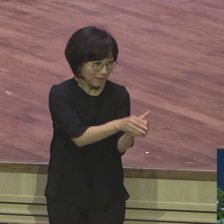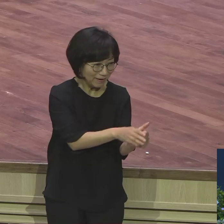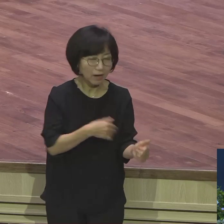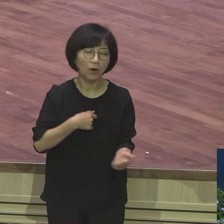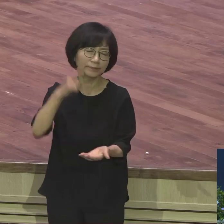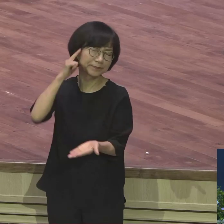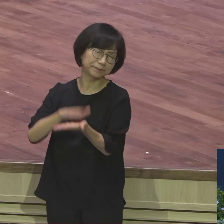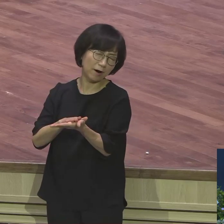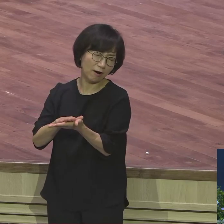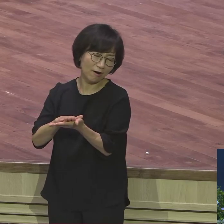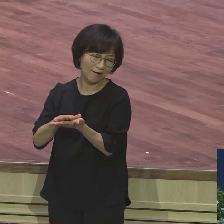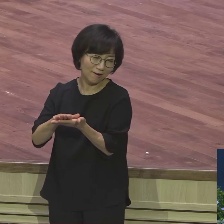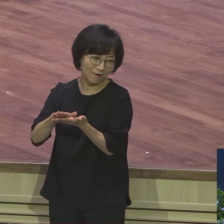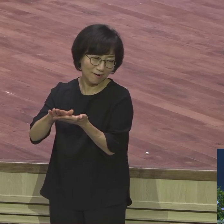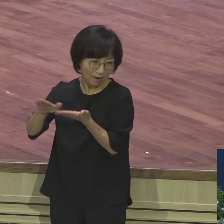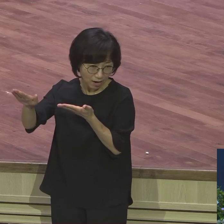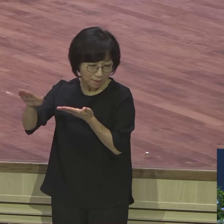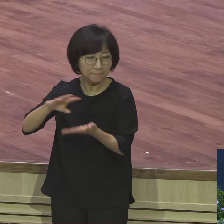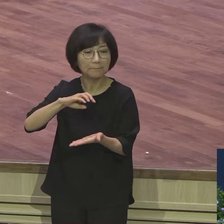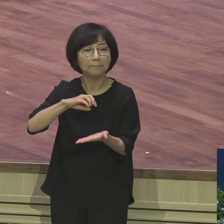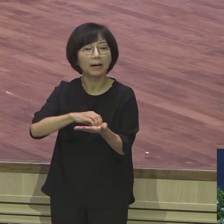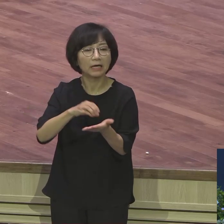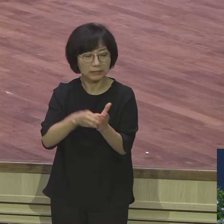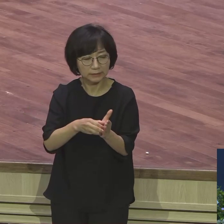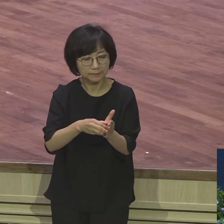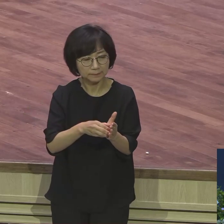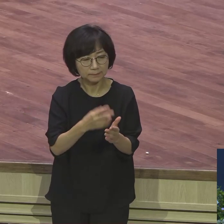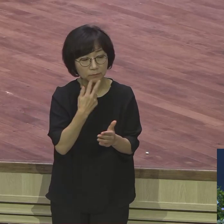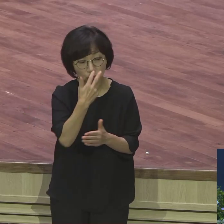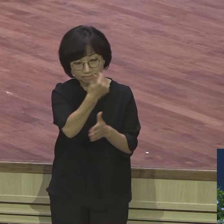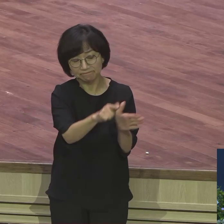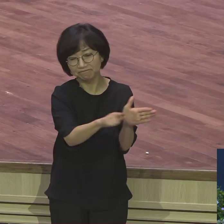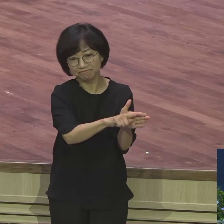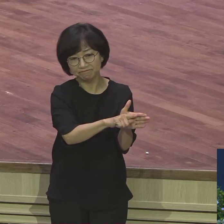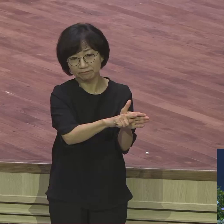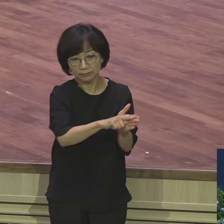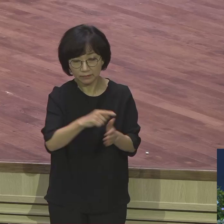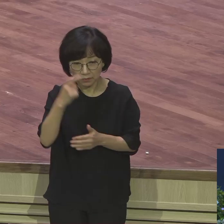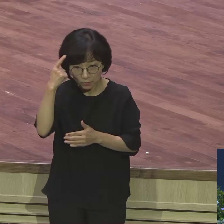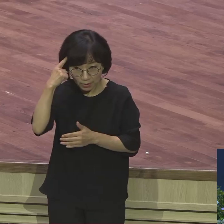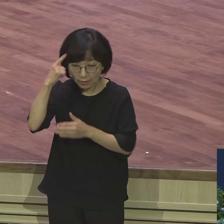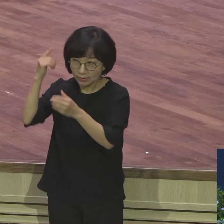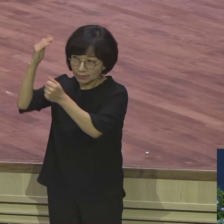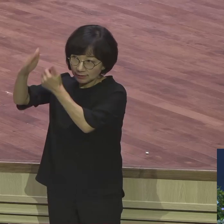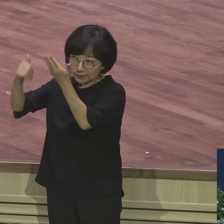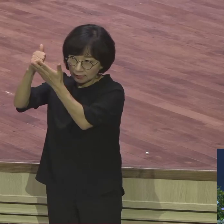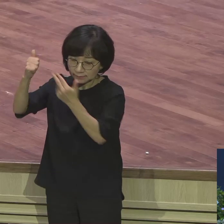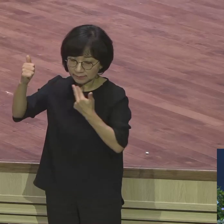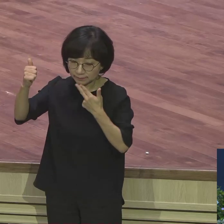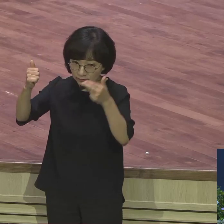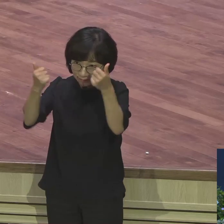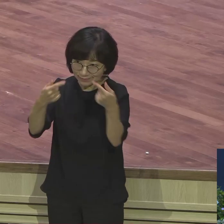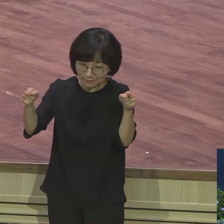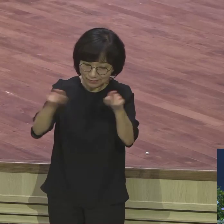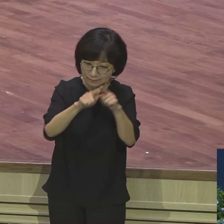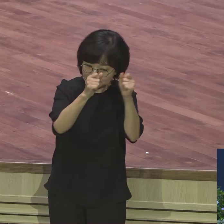이게 뭐예요 하나님께서 요셉과 함께 하심으로 그가 형통한 자가 돼요